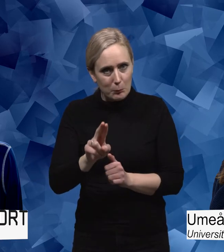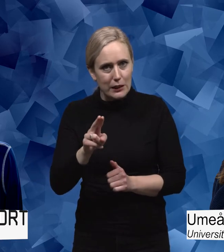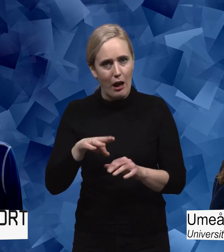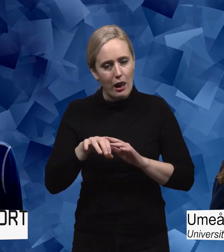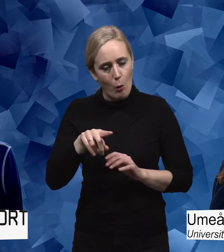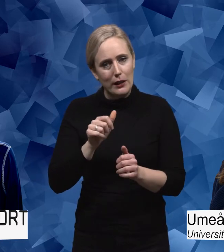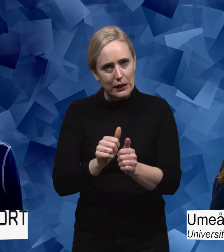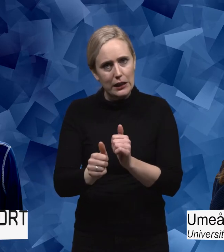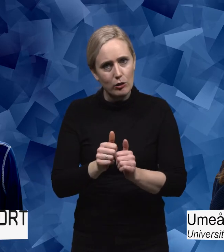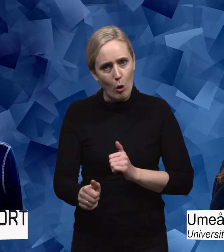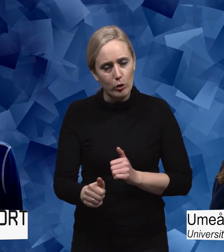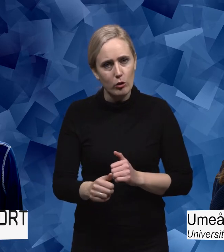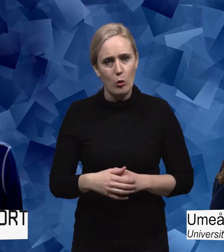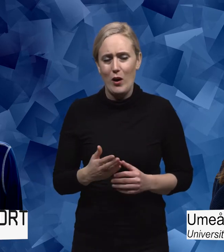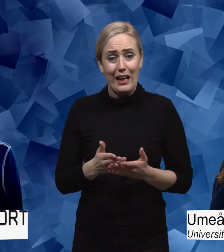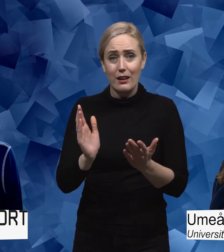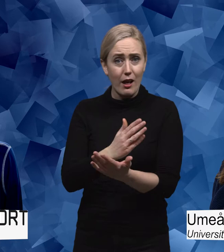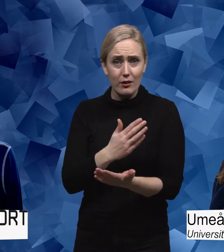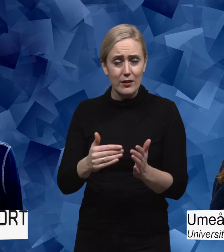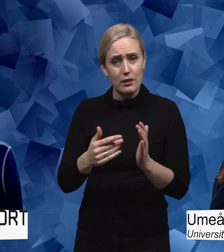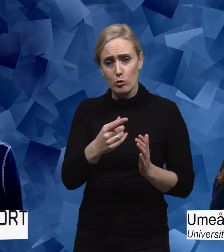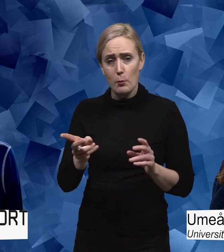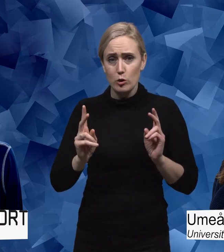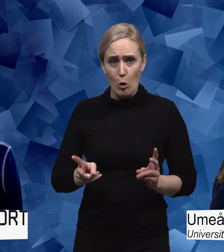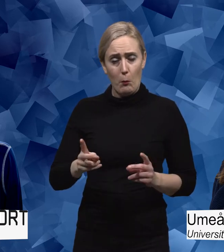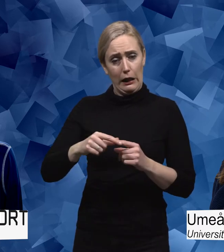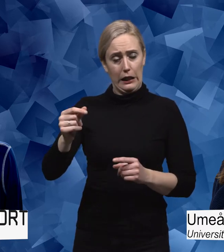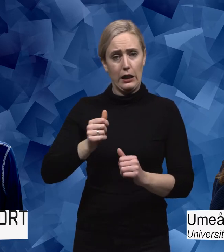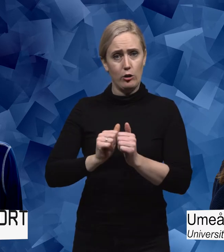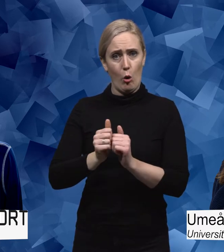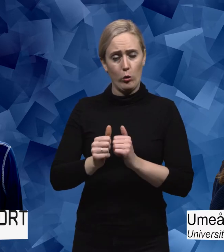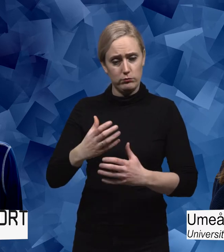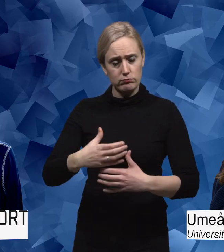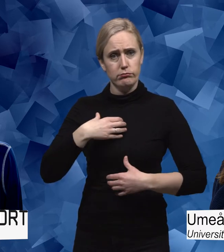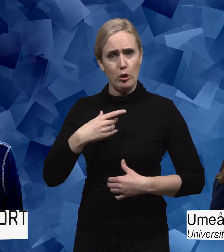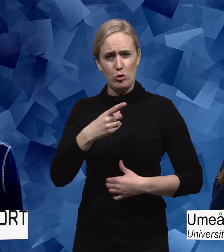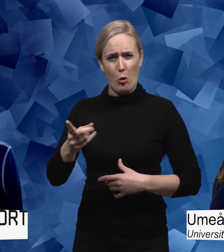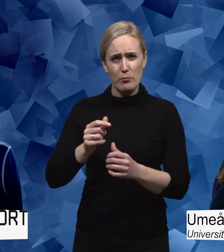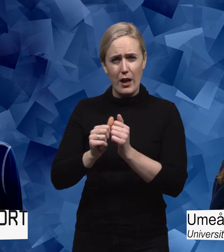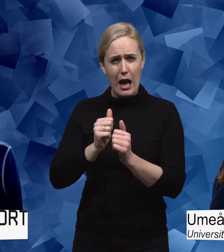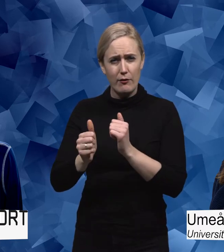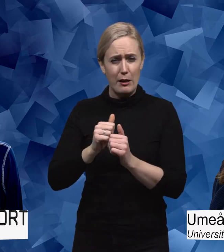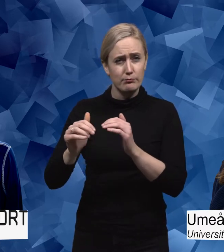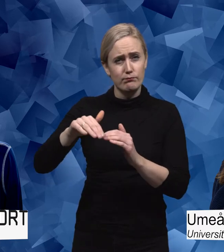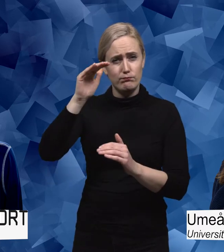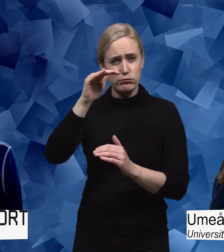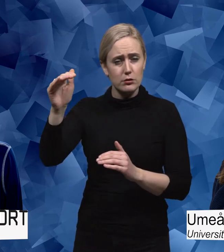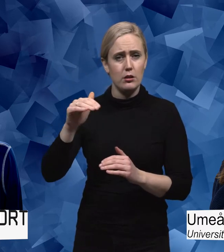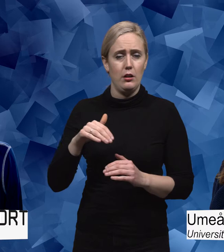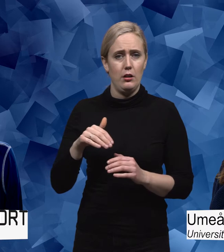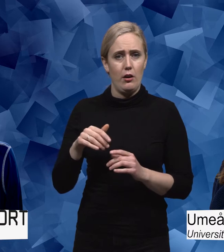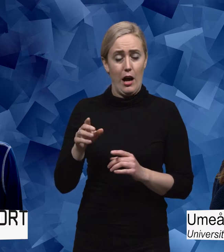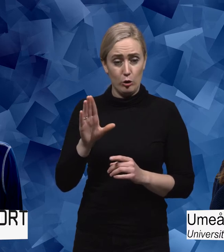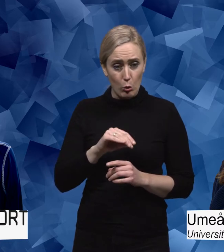Och jag tycker att det är inte rättvisande heller mot dem som är elitidrottar och tävlar på yttersta nivån, mot världseliten, att